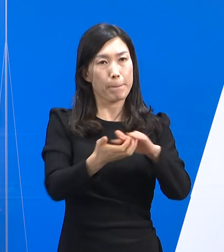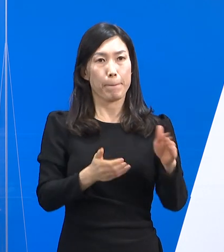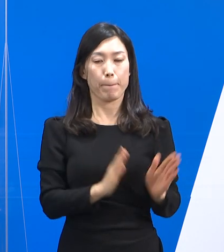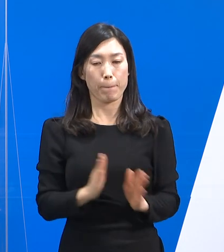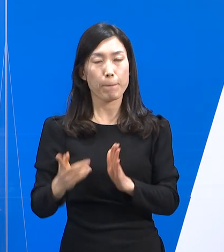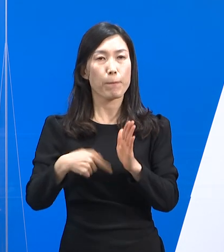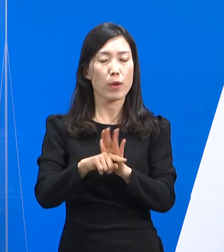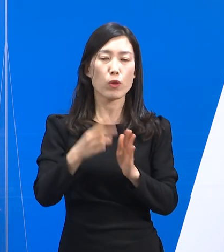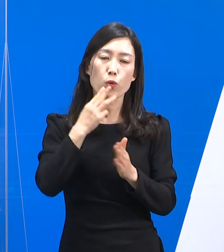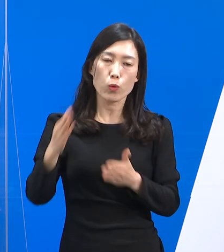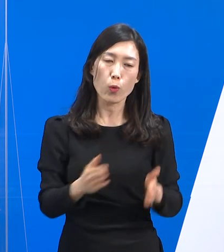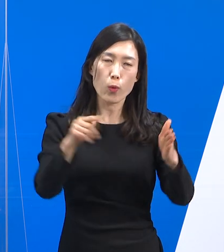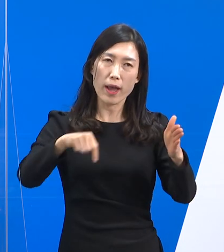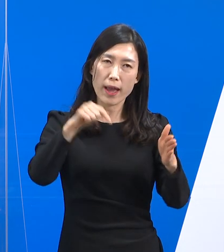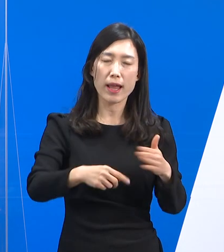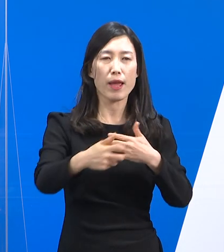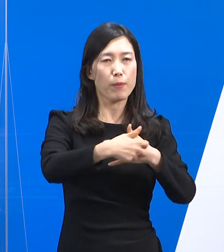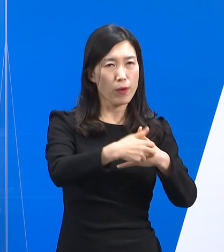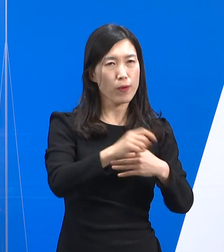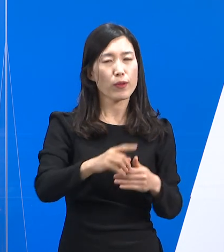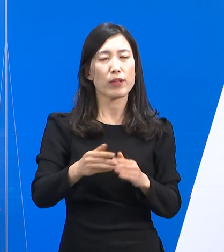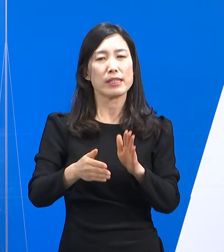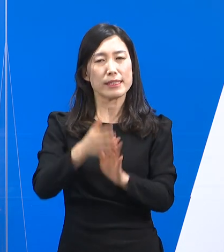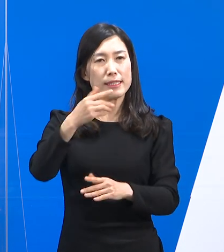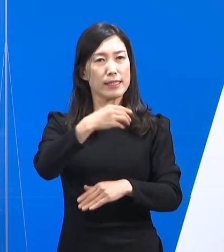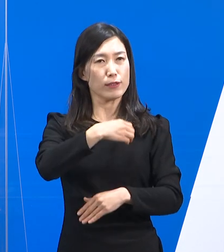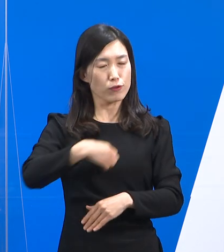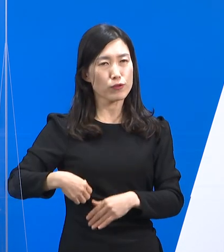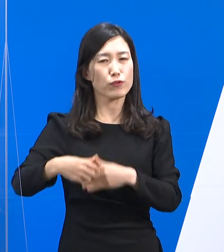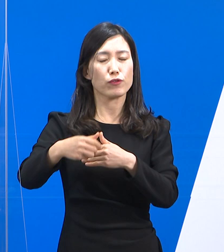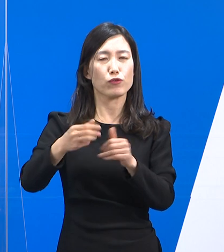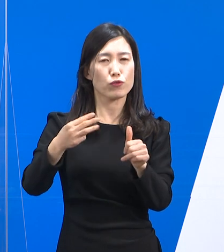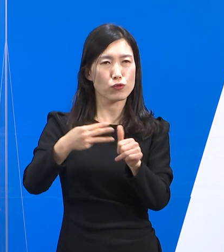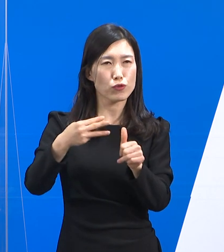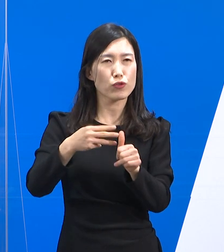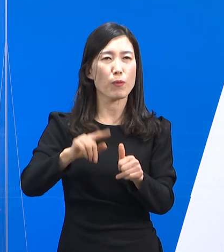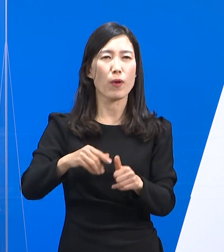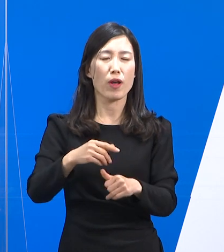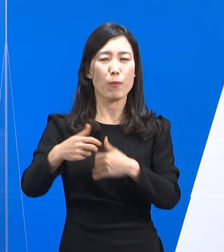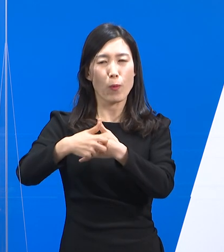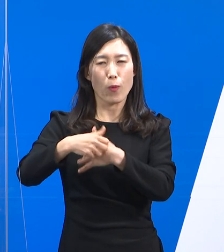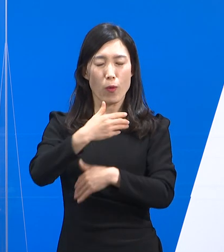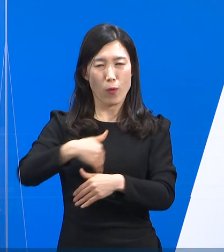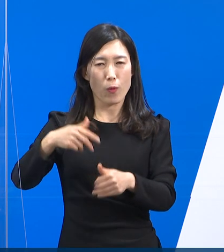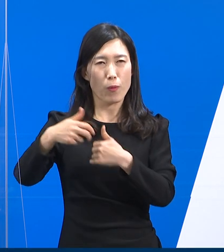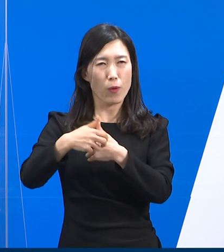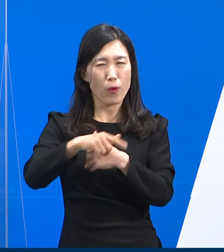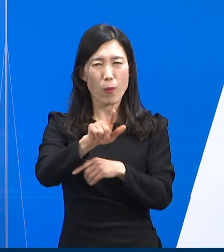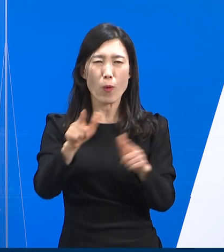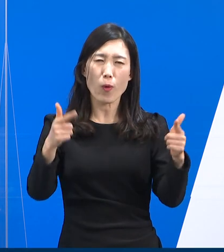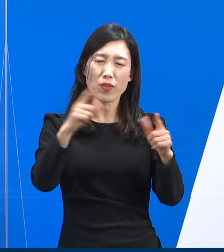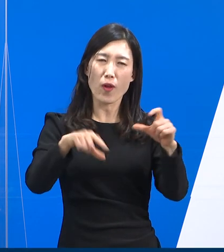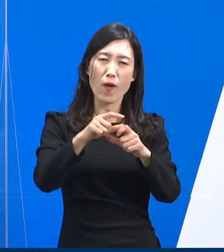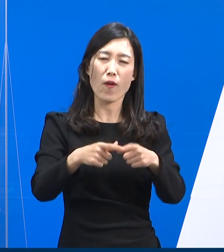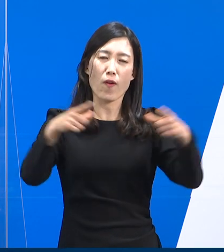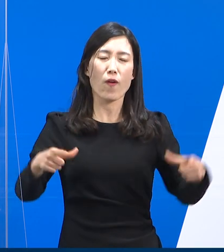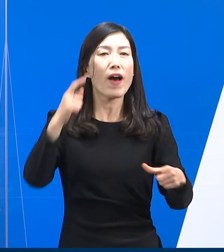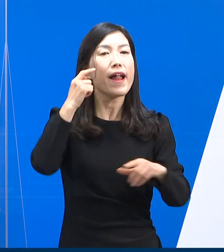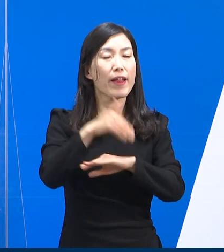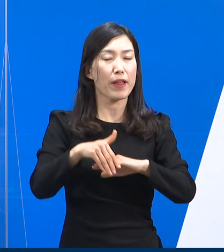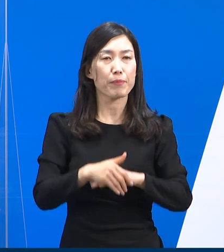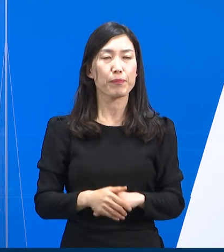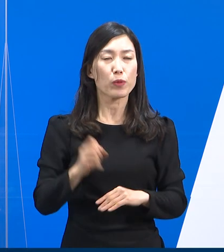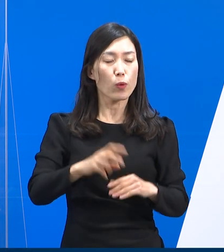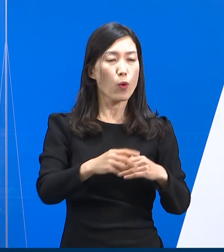의료기관 및 시군보건소 행정관리인력을 지속적으로 확증해 나갈 예정입니다. 또한 재택치료 단기